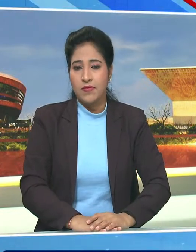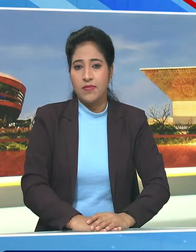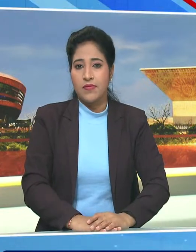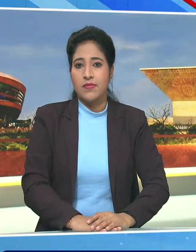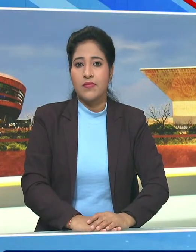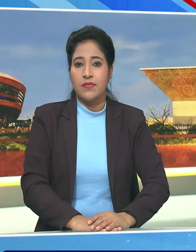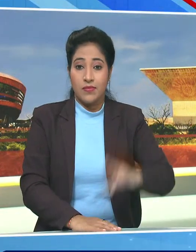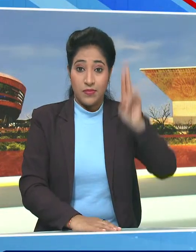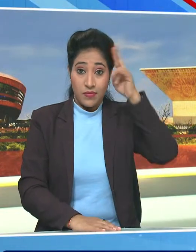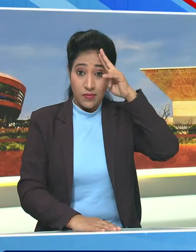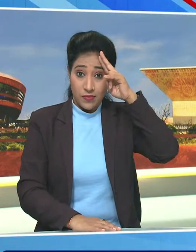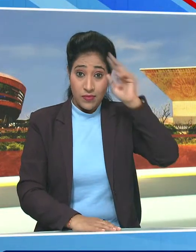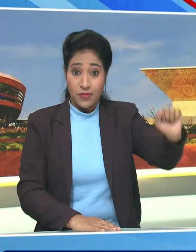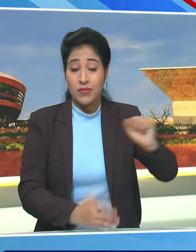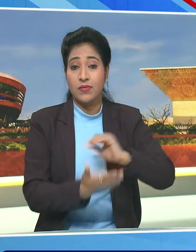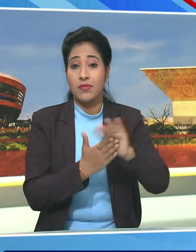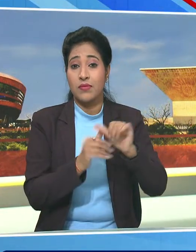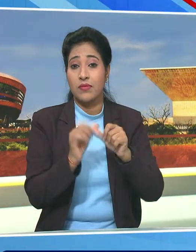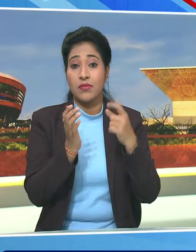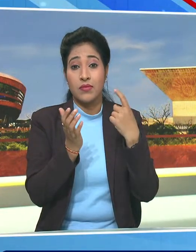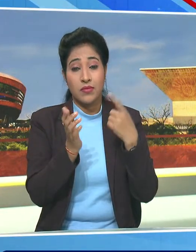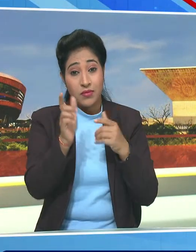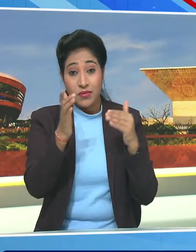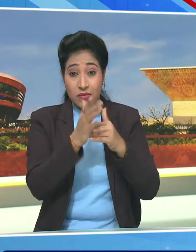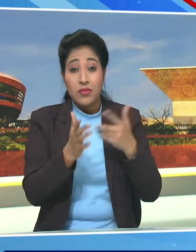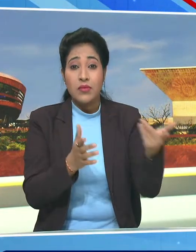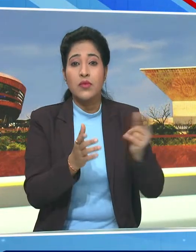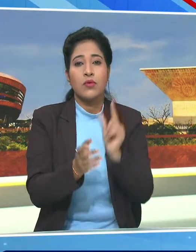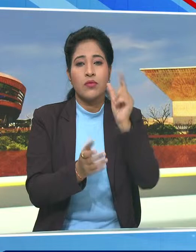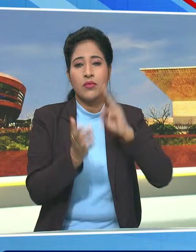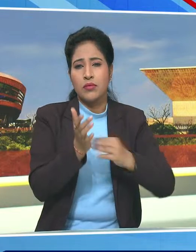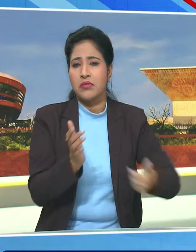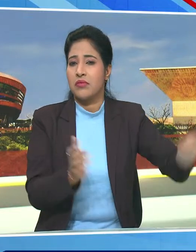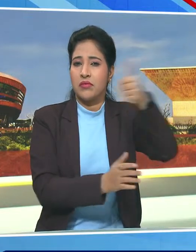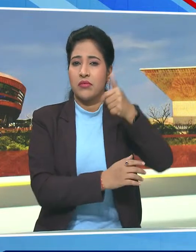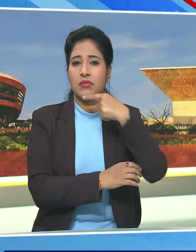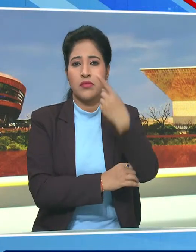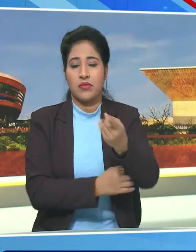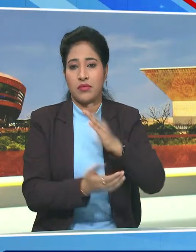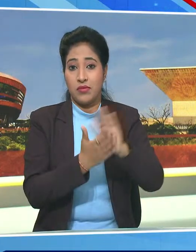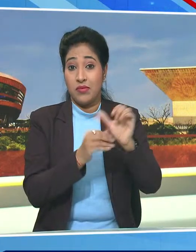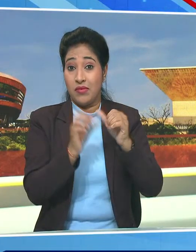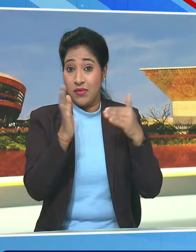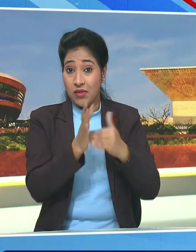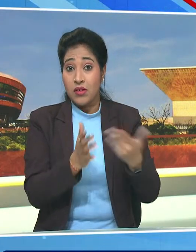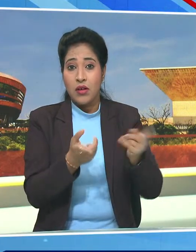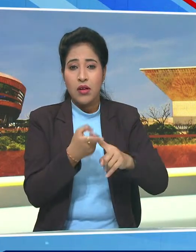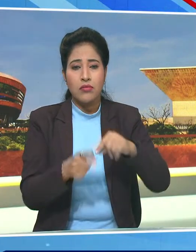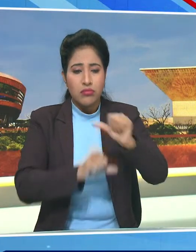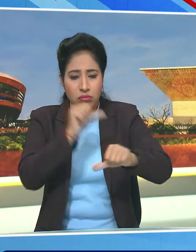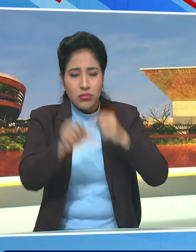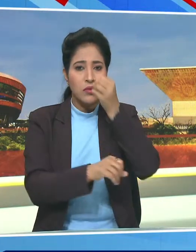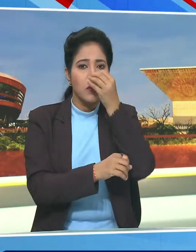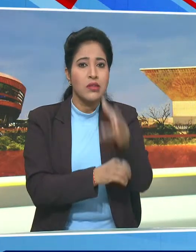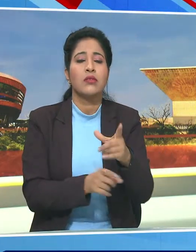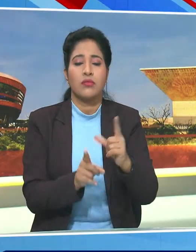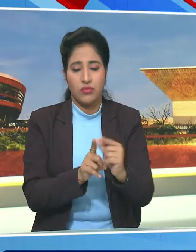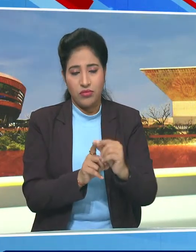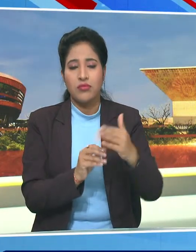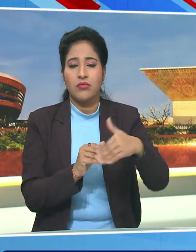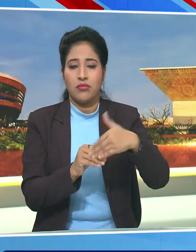साथ यात्रा के हज और उम्रा मंत्री ने कहा कि हज यात्रा प्रक्रिया को सरल बनाया जाएगा